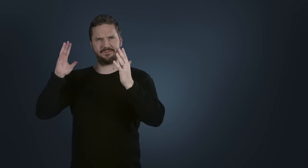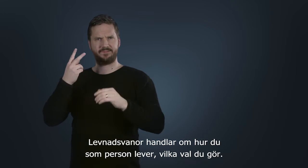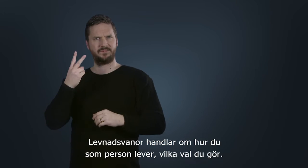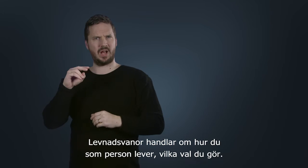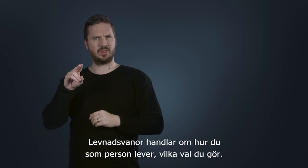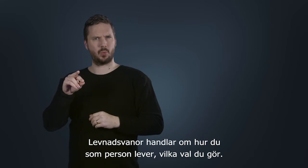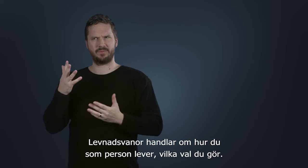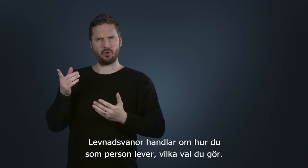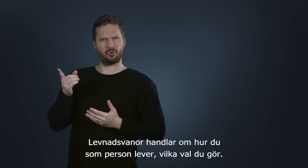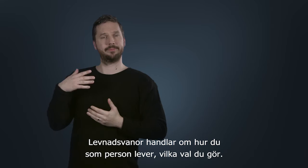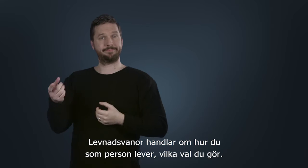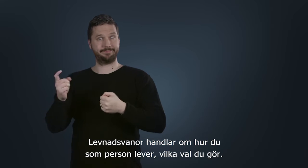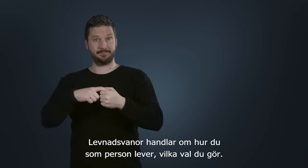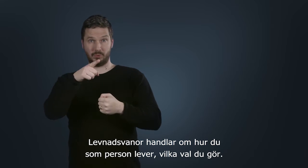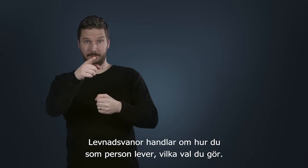Levnadsvanor handlar om hur du som person lever.